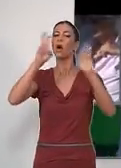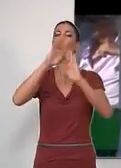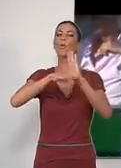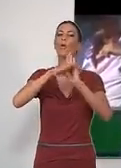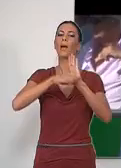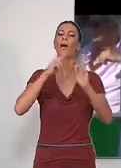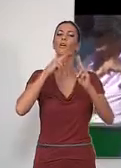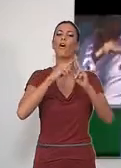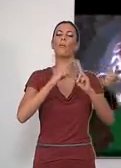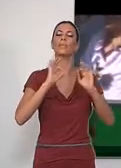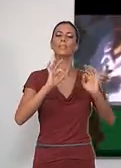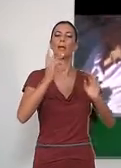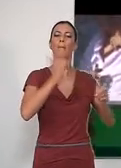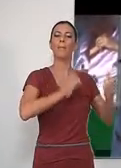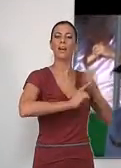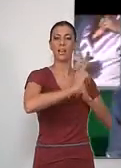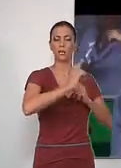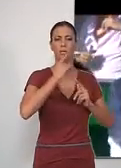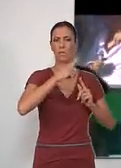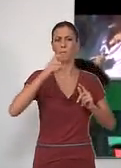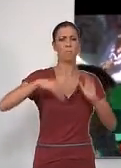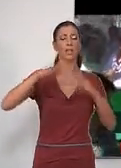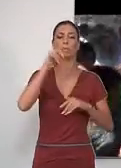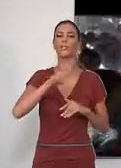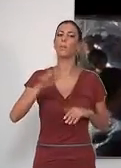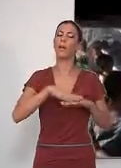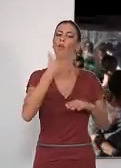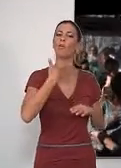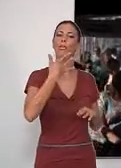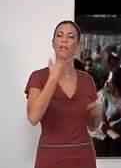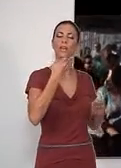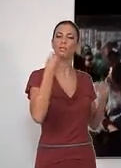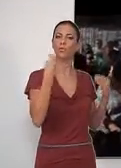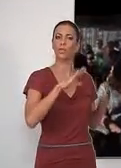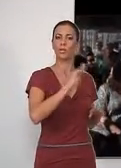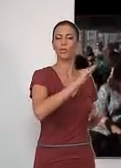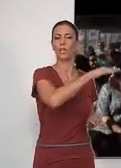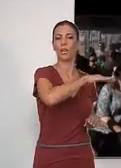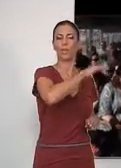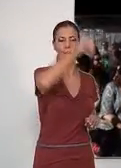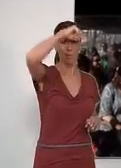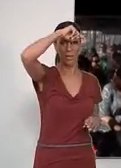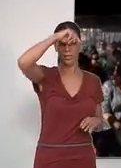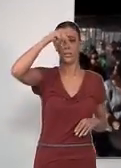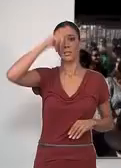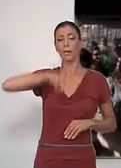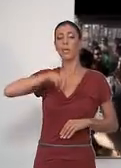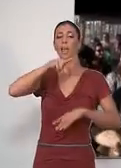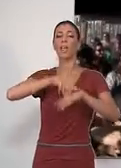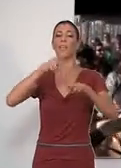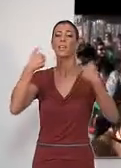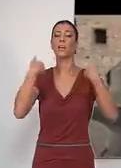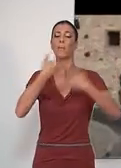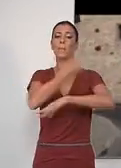Viajeros, que permitirá a medio centenar de personas conocer el patrimonio y la historia de Melilla. La Edil de